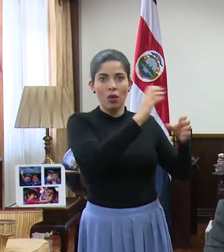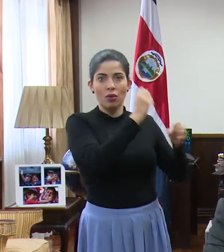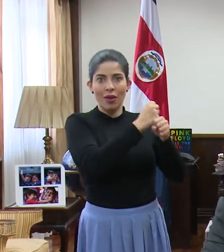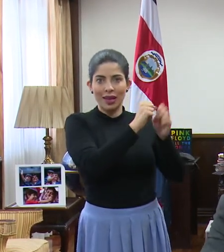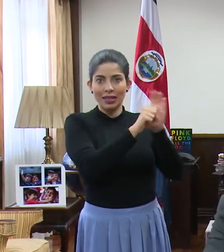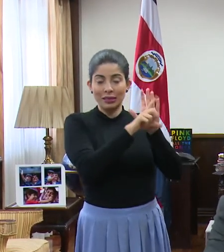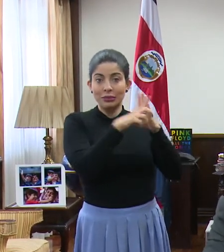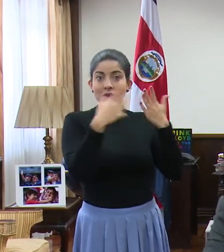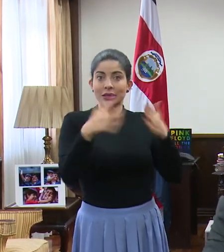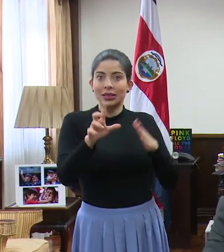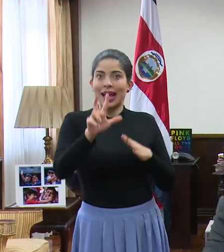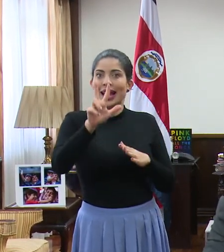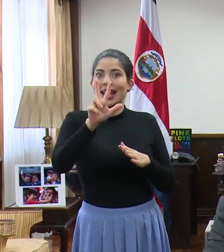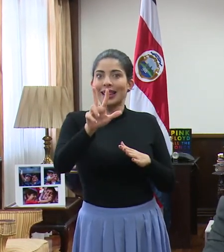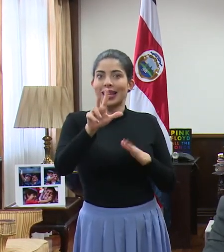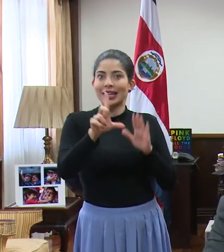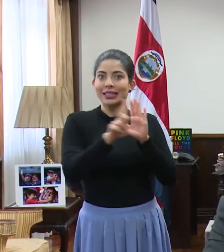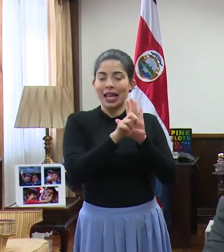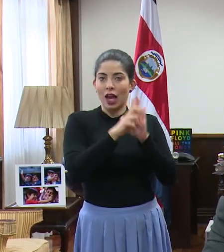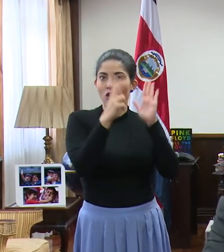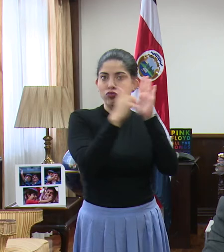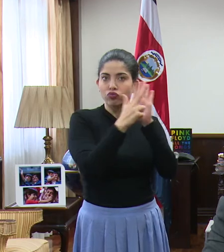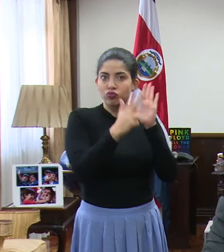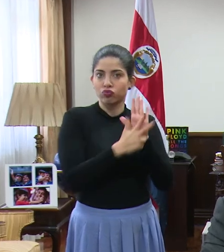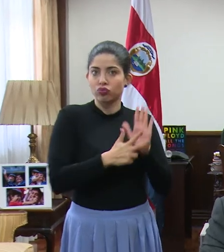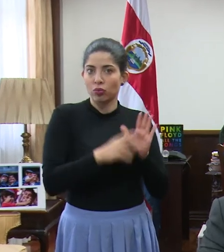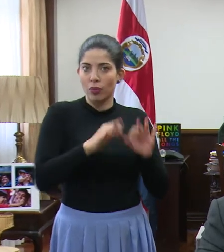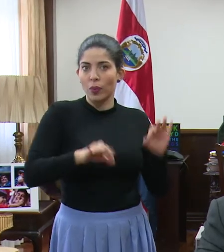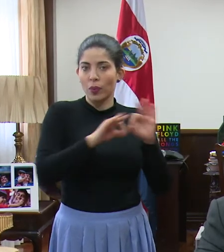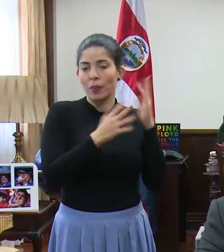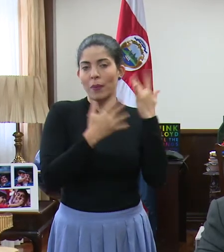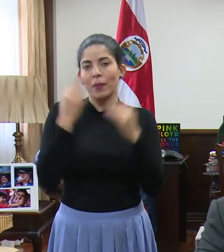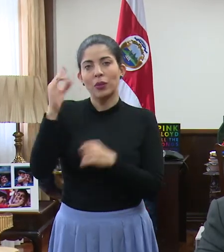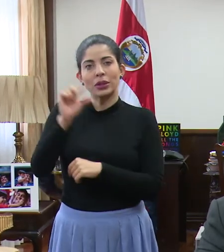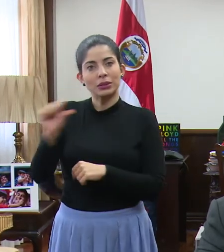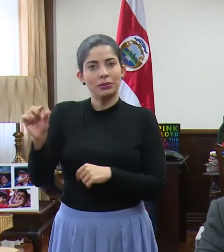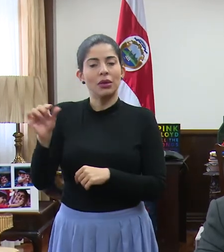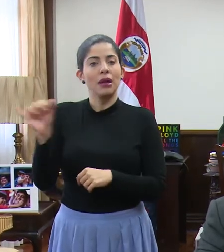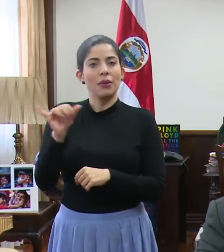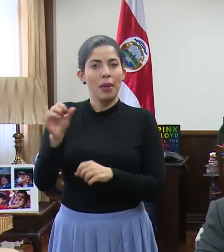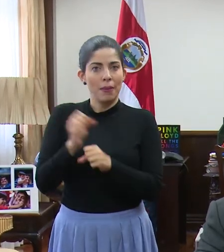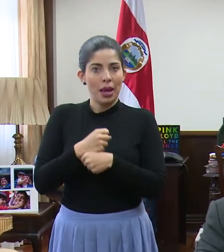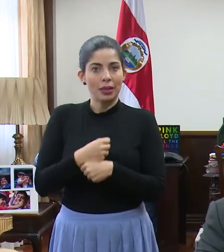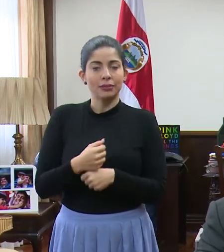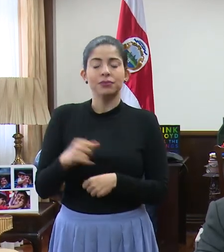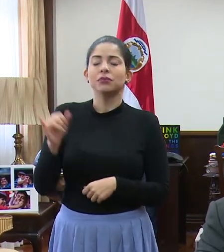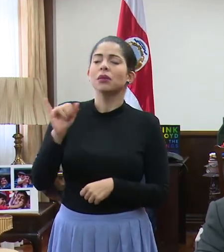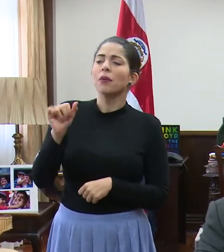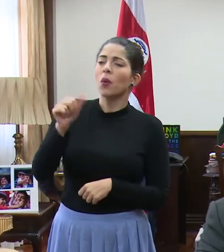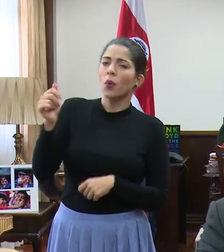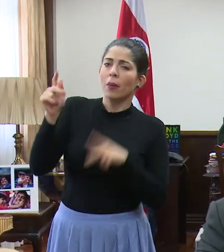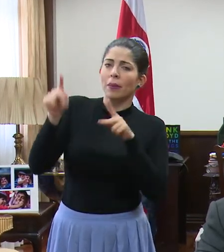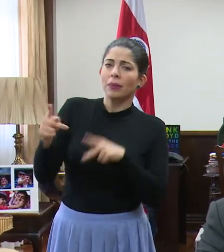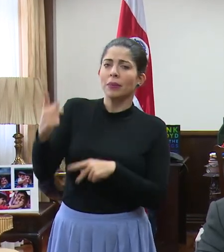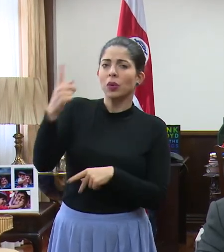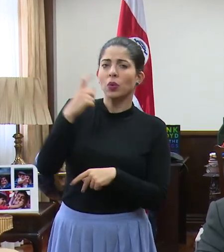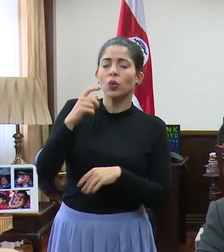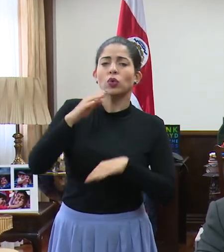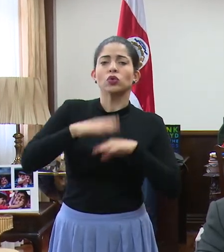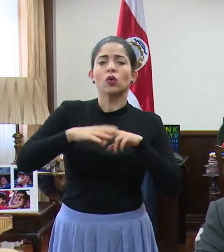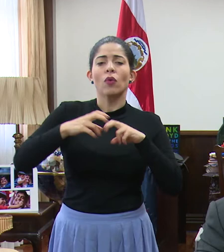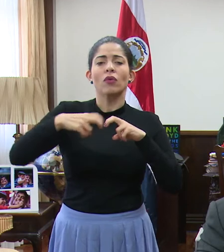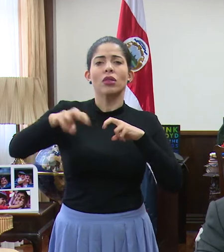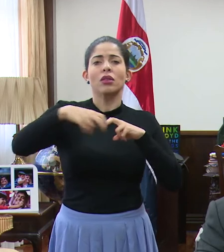que ya aprobaron tres leyes muy importantes y se espera que la otra semana también lo hagan. Nos consultan también sobre los temas de la